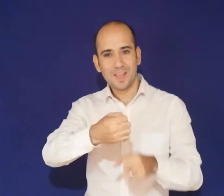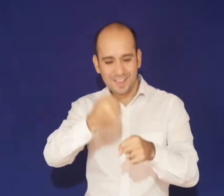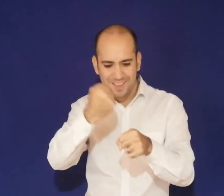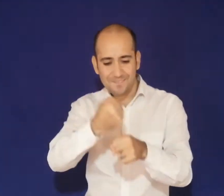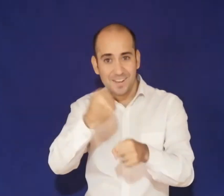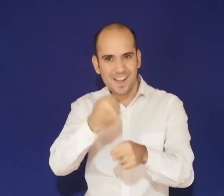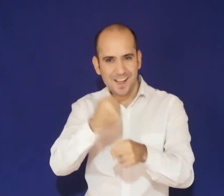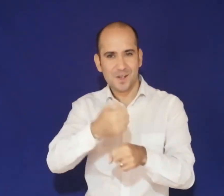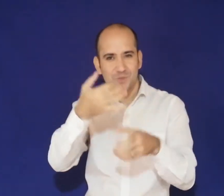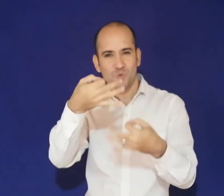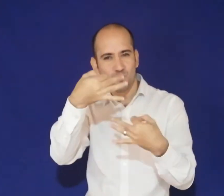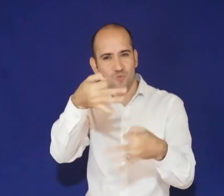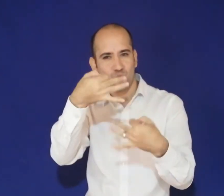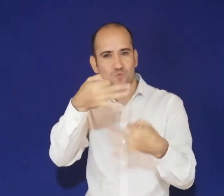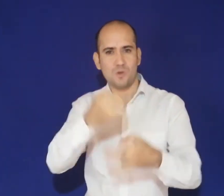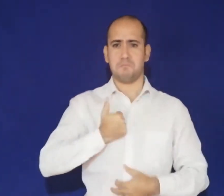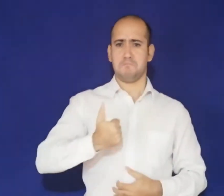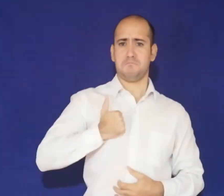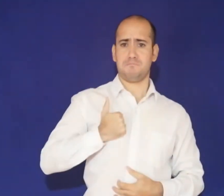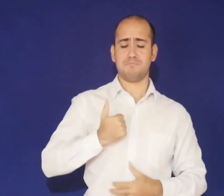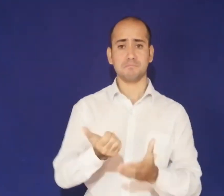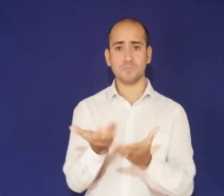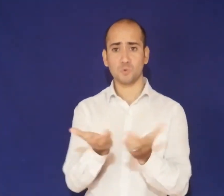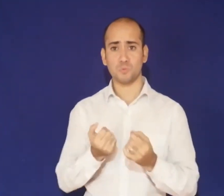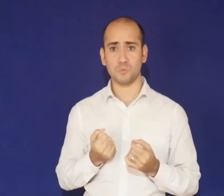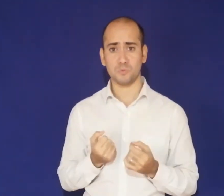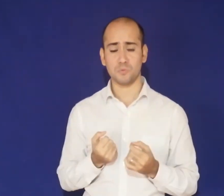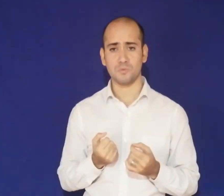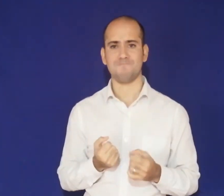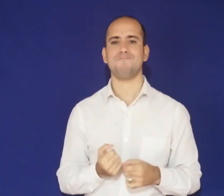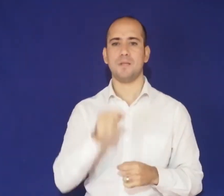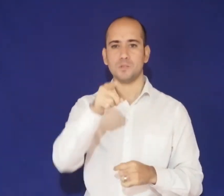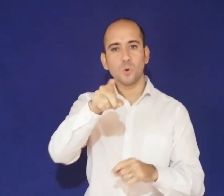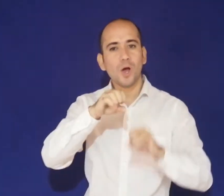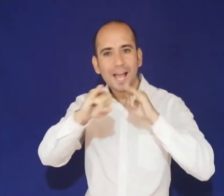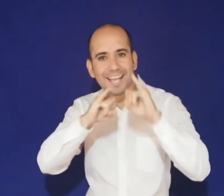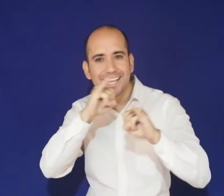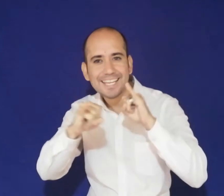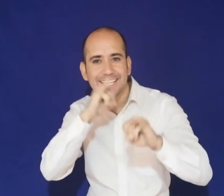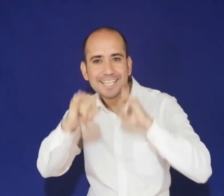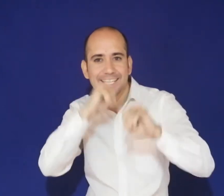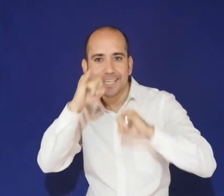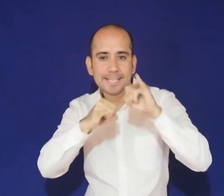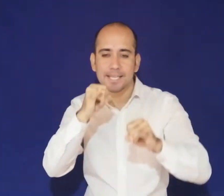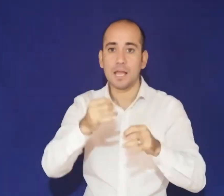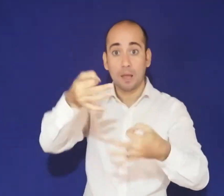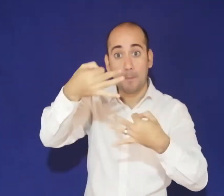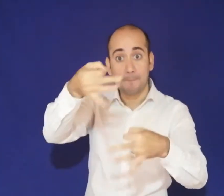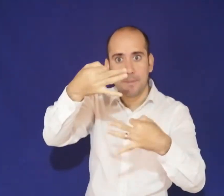Trabajar guías, cumplir, ¿cómo? Primero, internet, descarga, descarga guías, tú, lee, estudia.